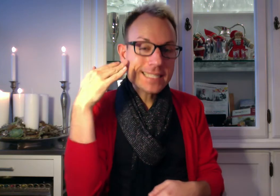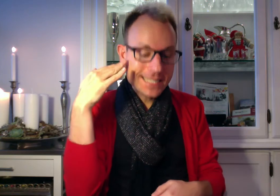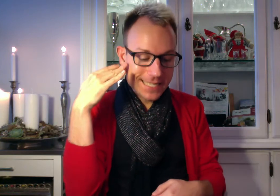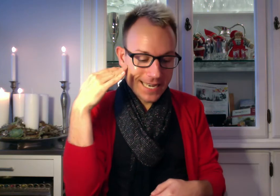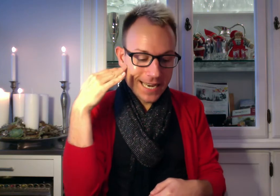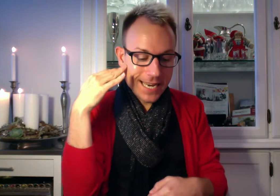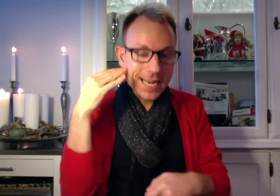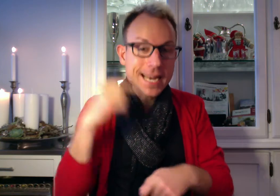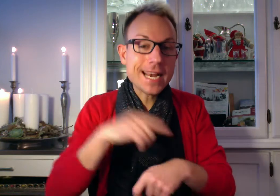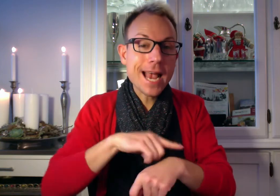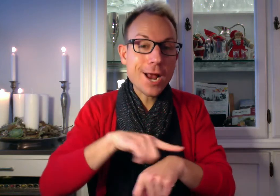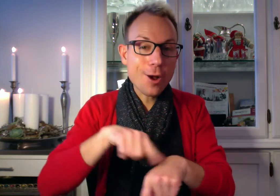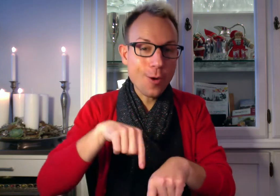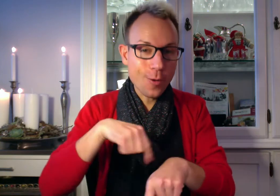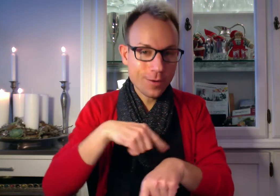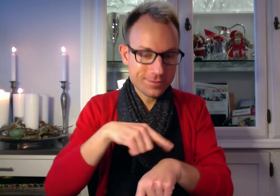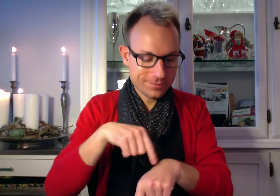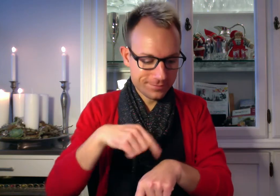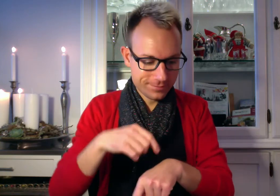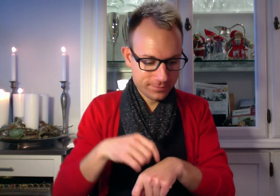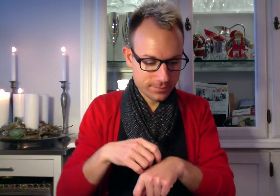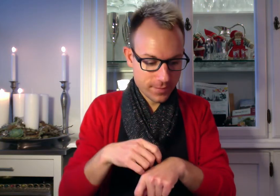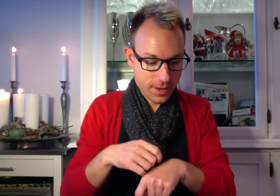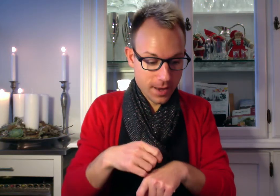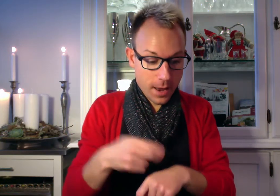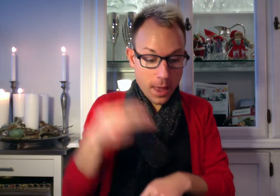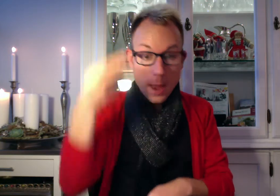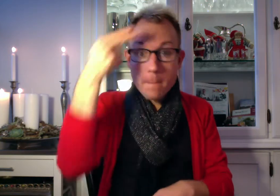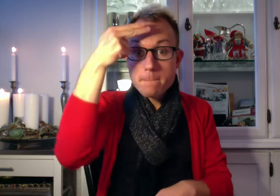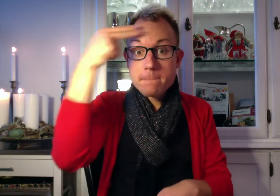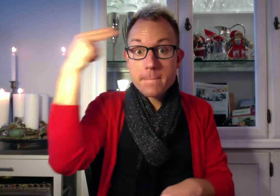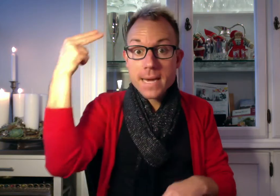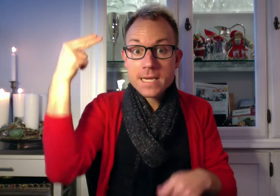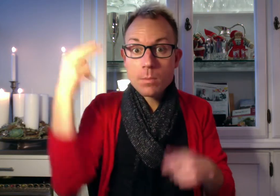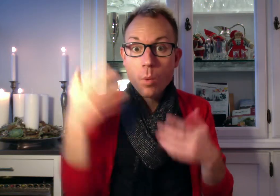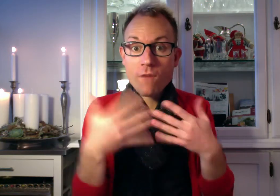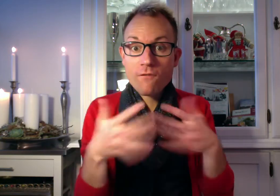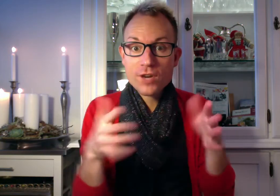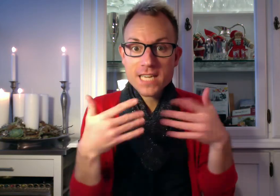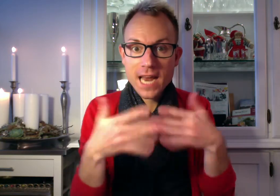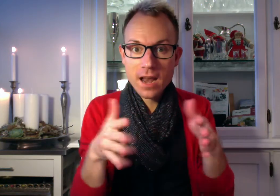tiden kan gå. Bedstemor fortæller.